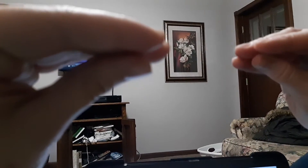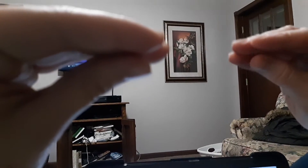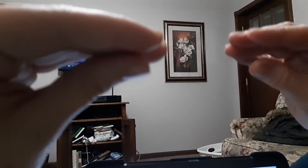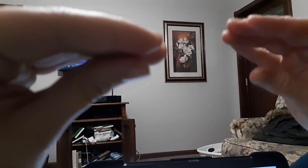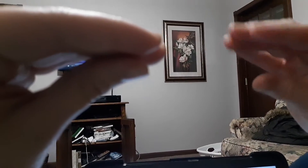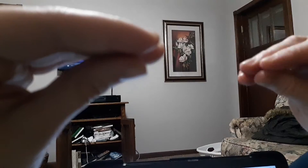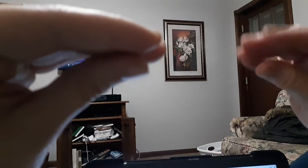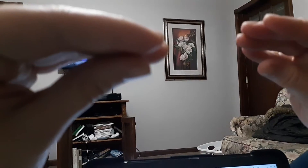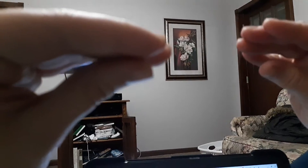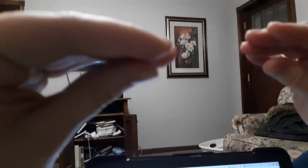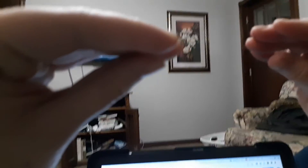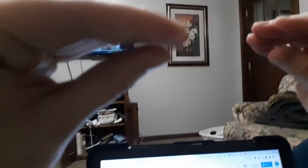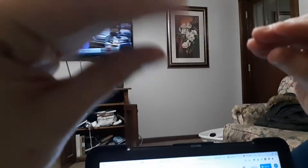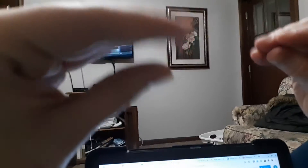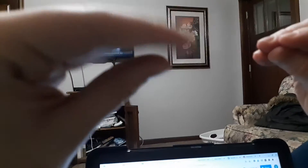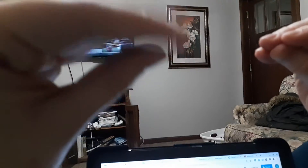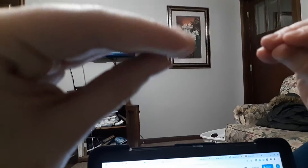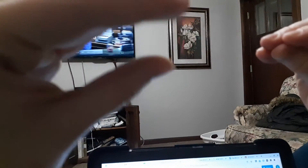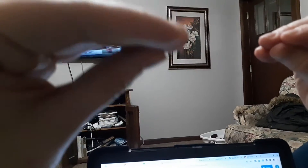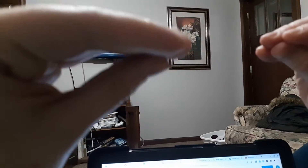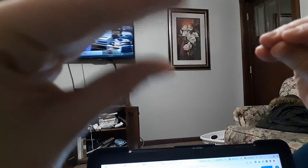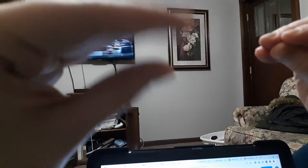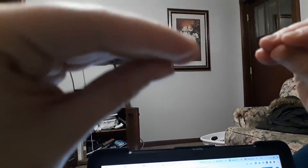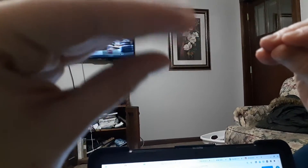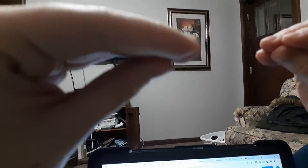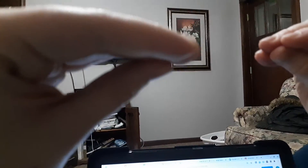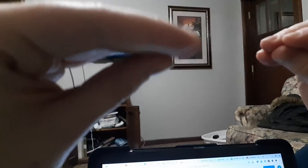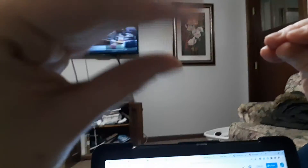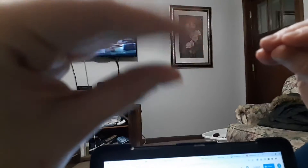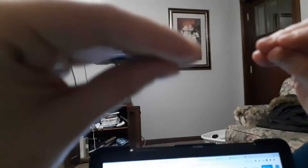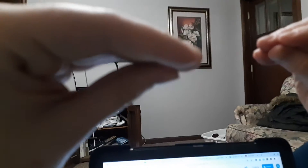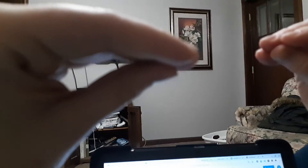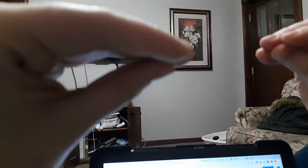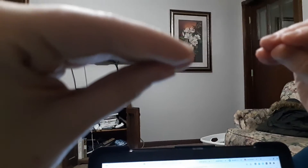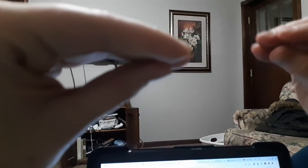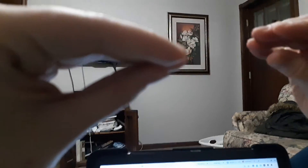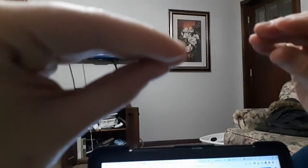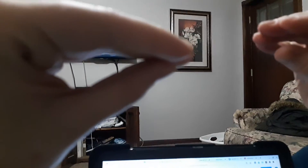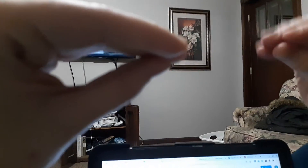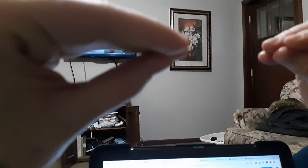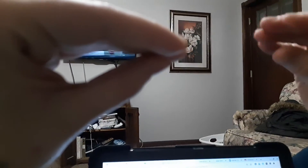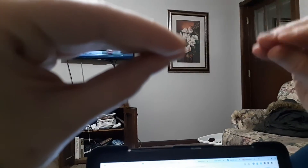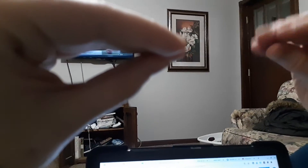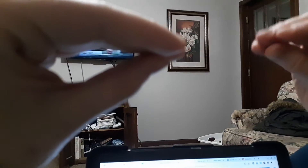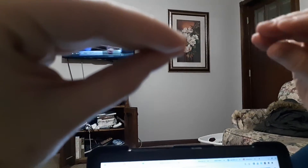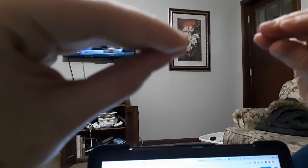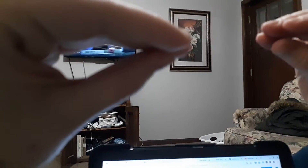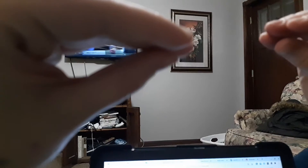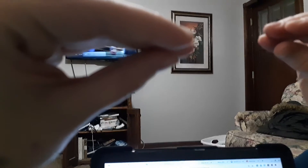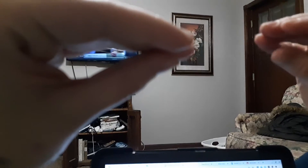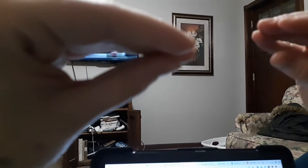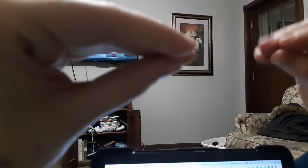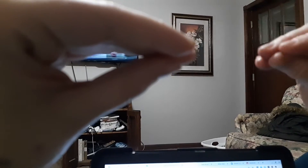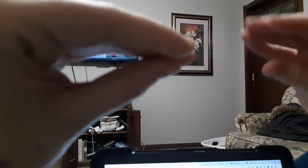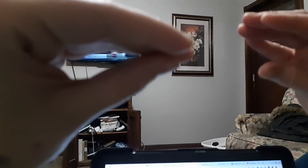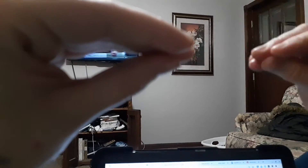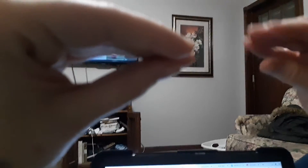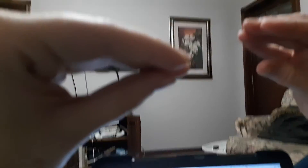nombre? Mi nombre es Embergler. ¿Y tú? Mi nombre es